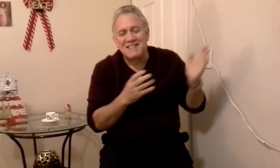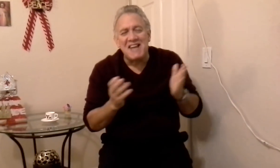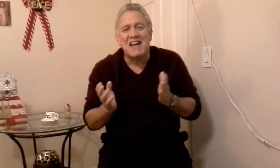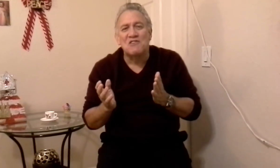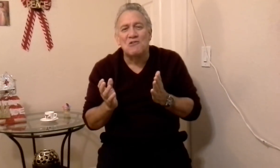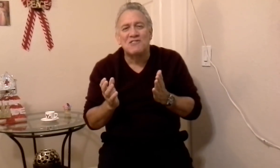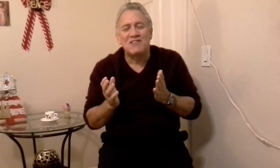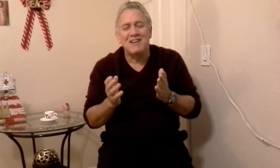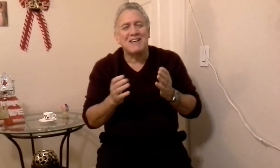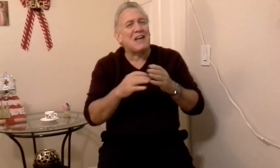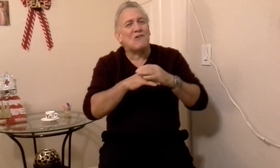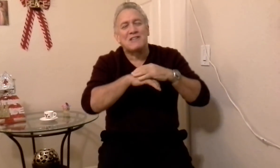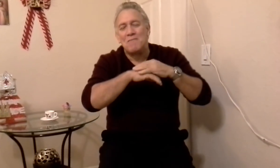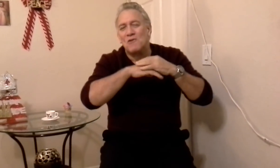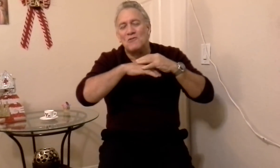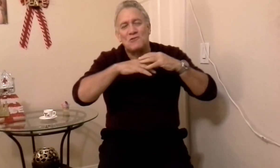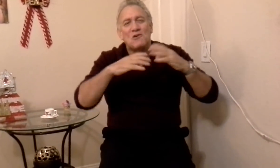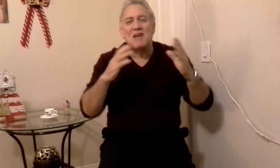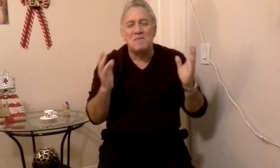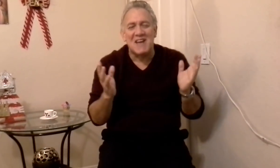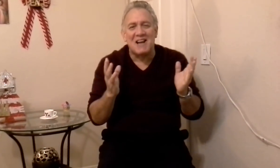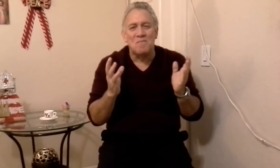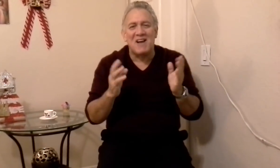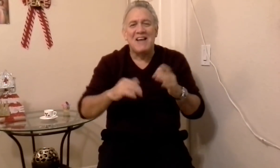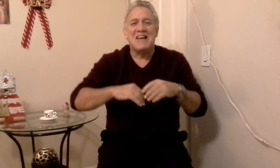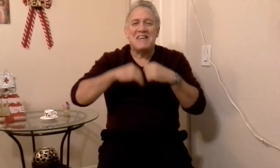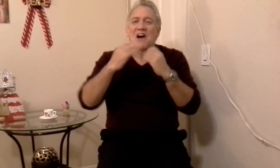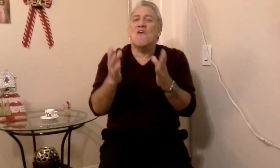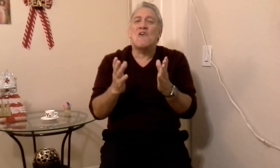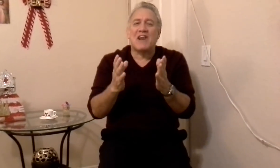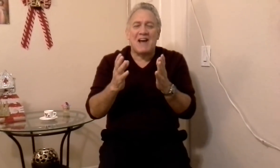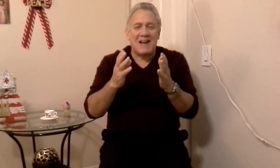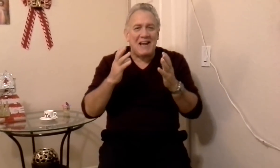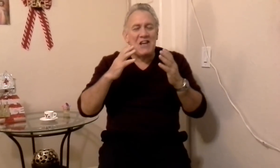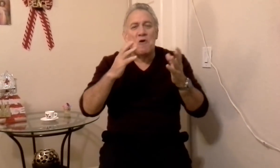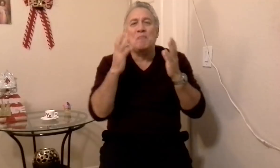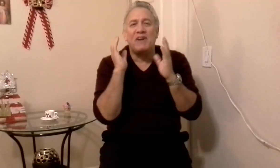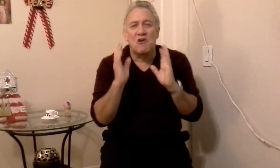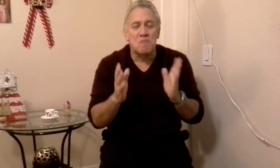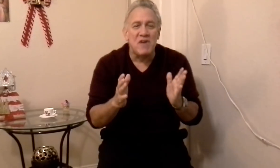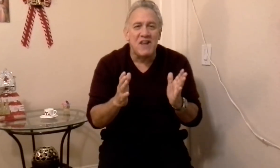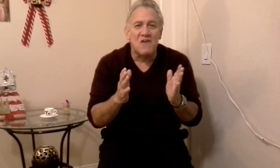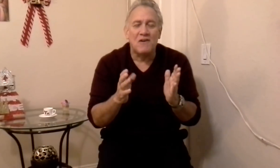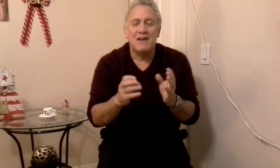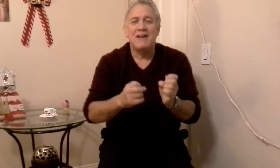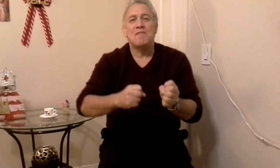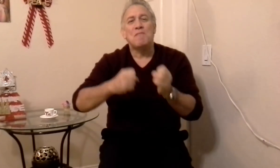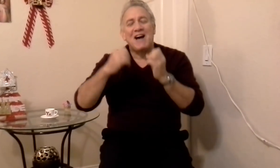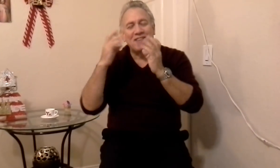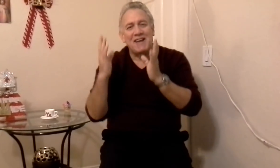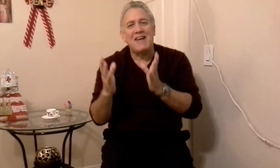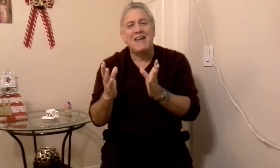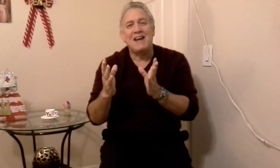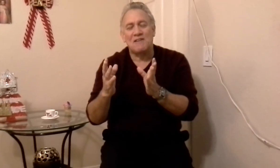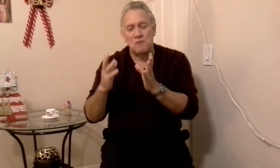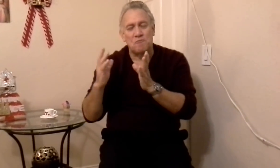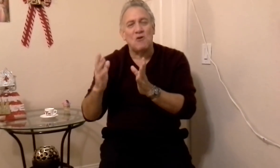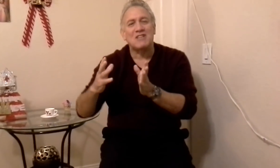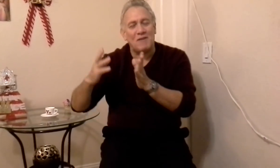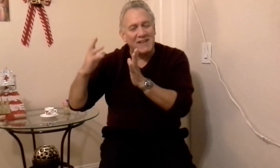nietos, que los amo con toda mi alma, y ahora el hijo menor mío va a tener su esposa, va a